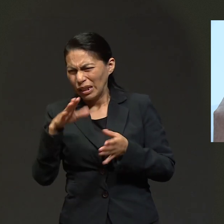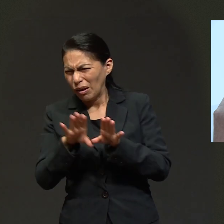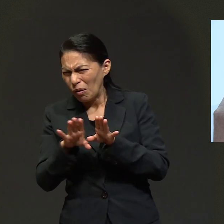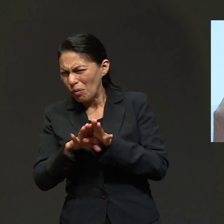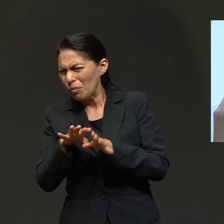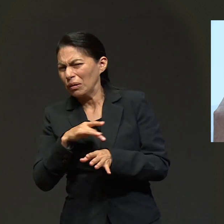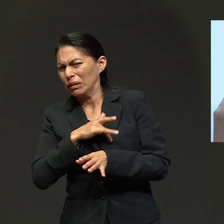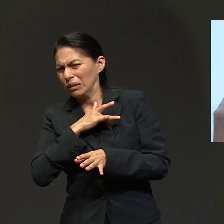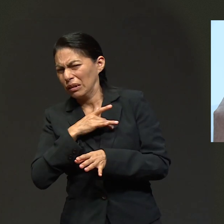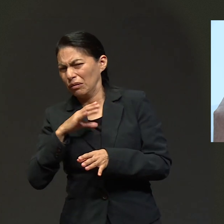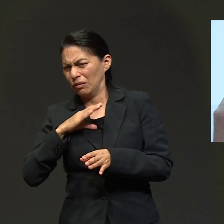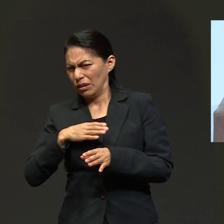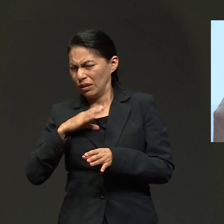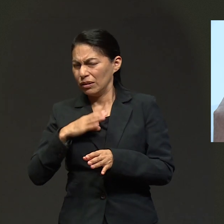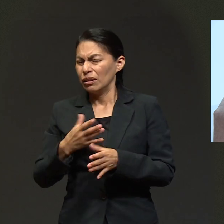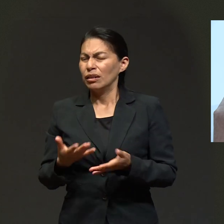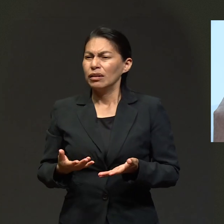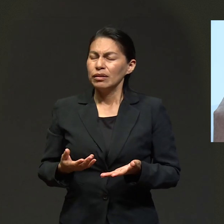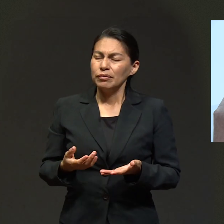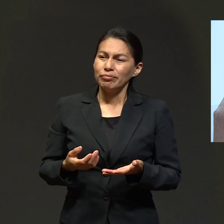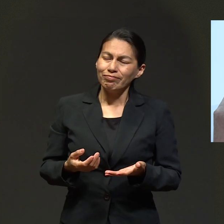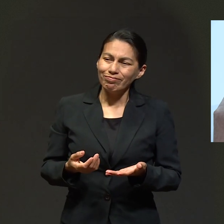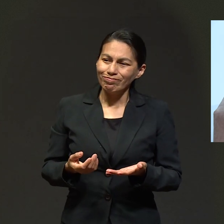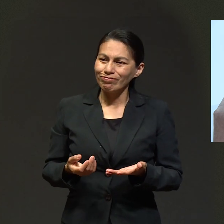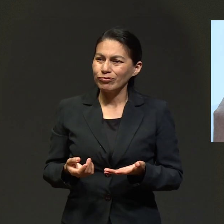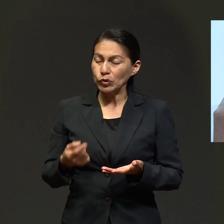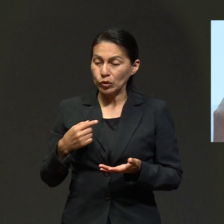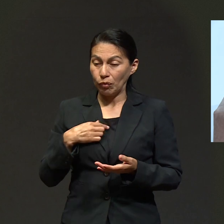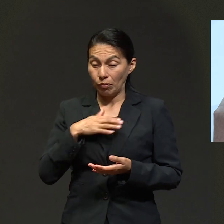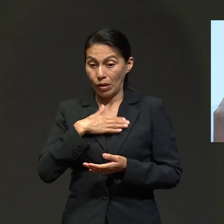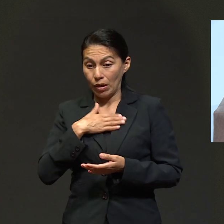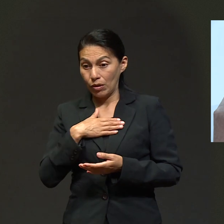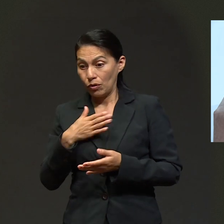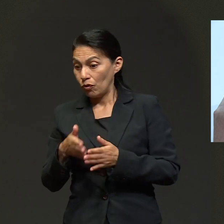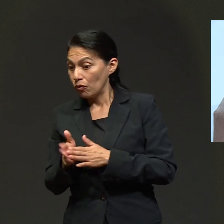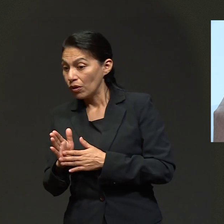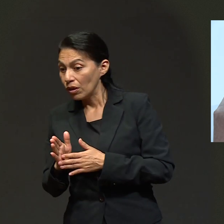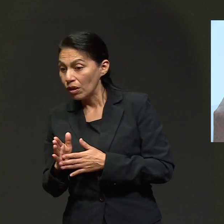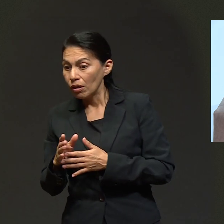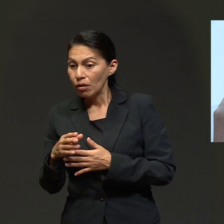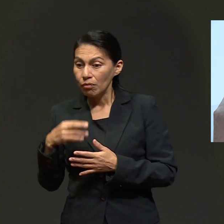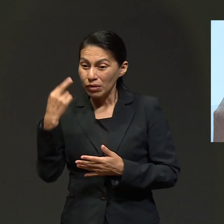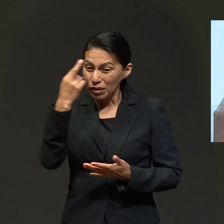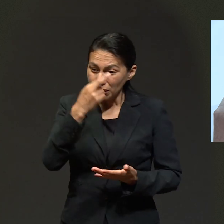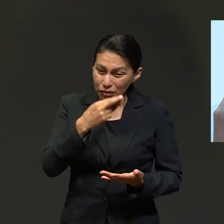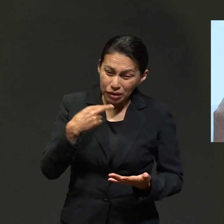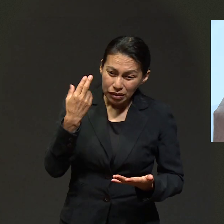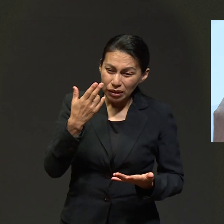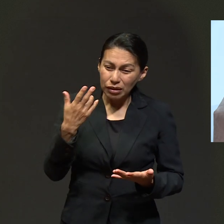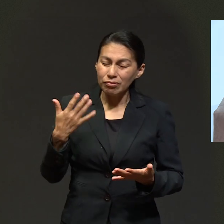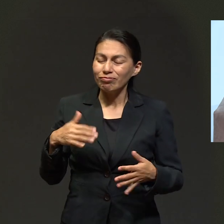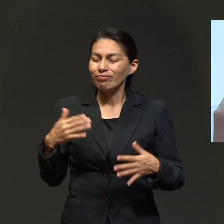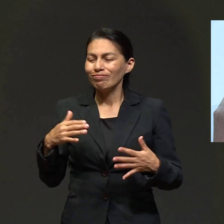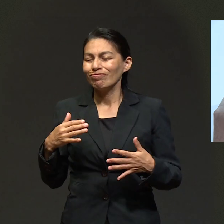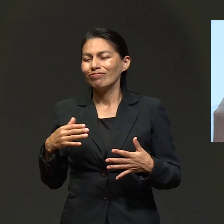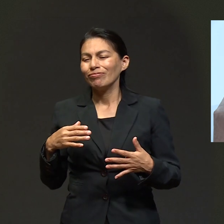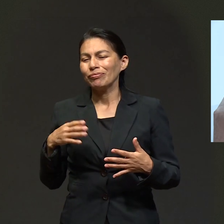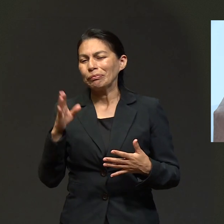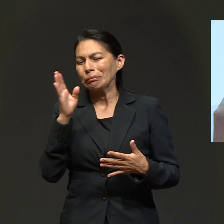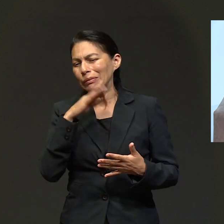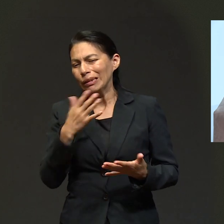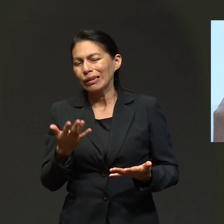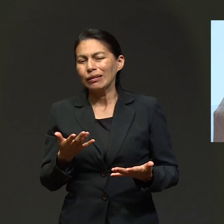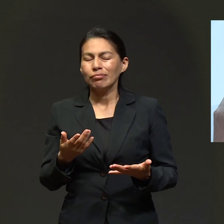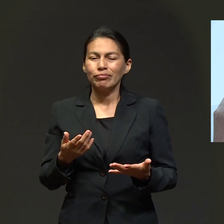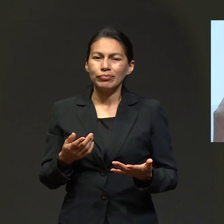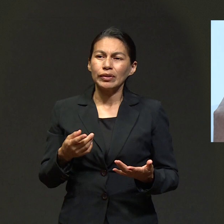menos como ya tengo una idea de cómo se presenta toda mi situación con lo del cáncer, pues ya me dirigí hacia el baño y me examiné, y yo dije,